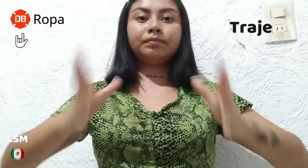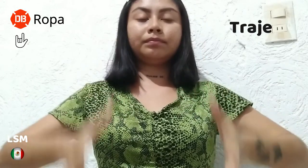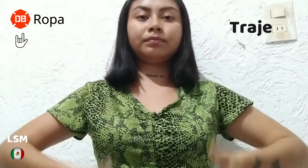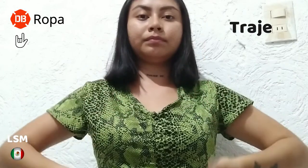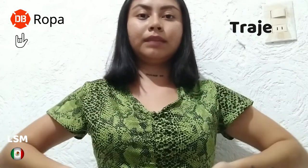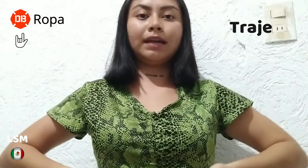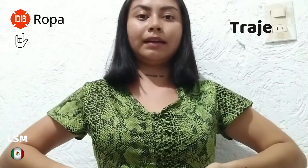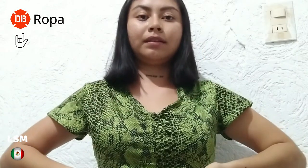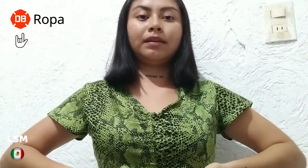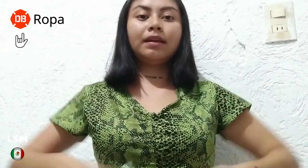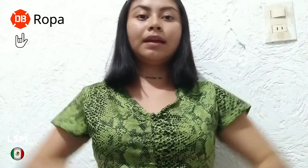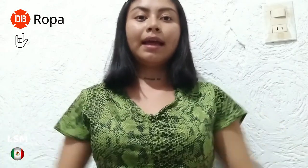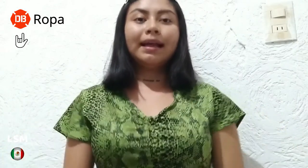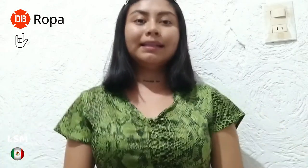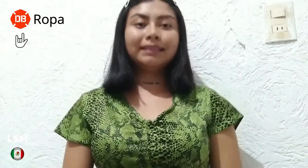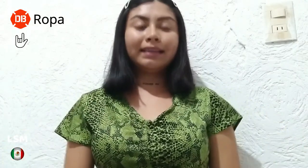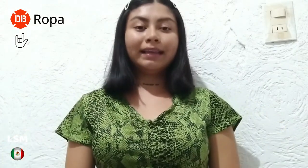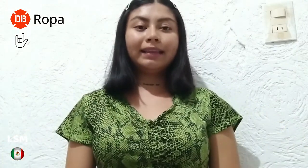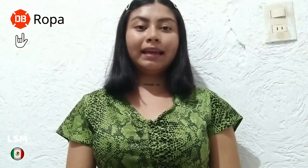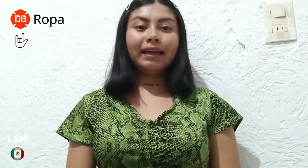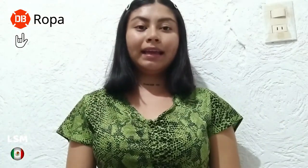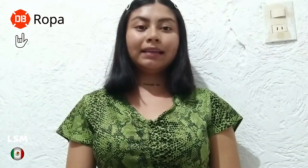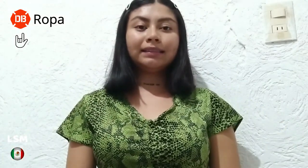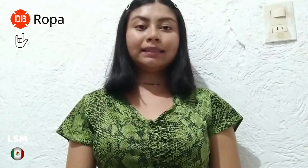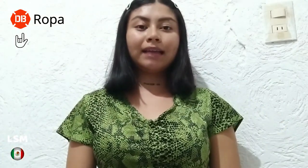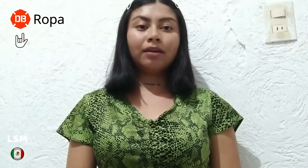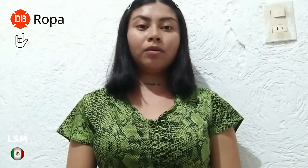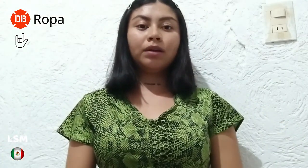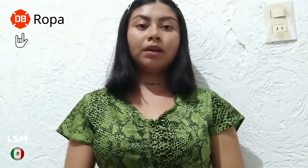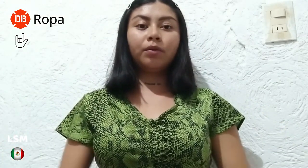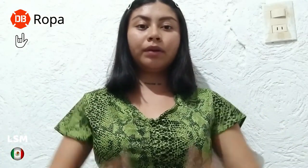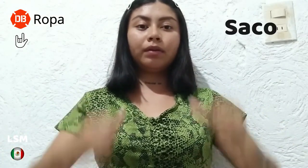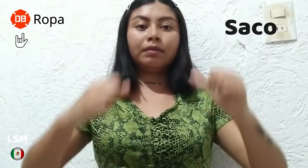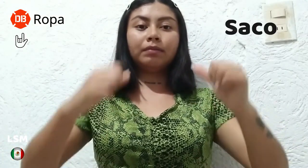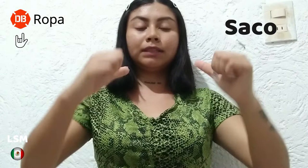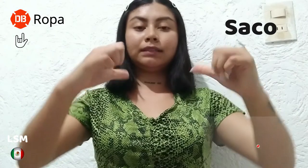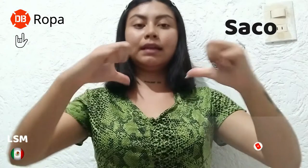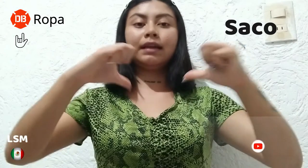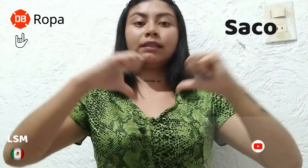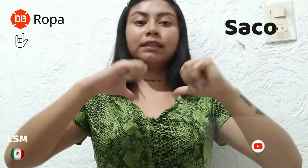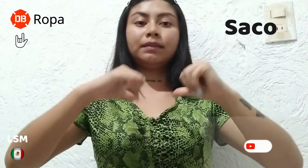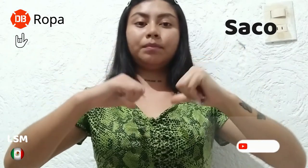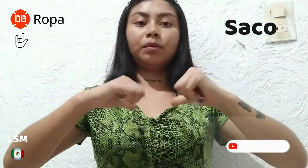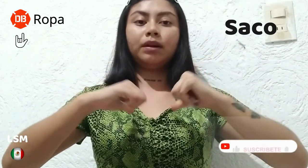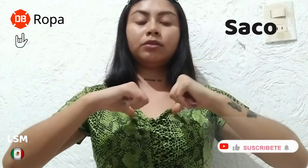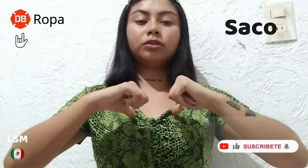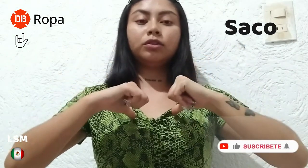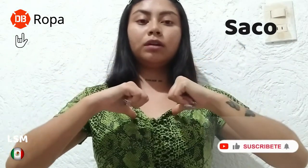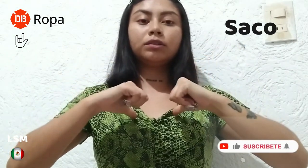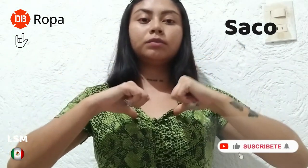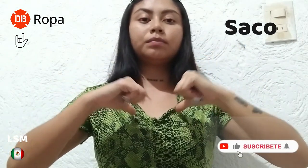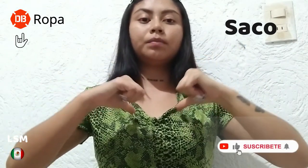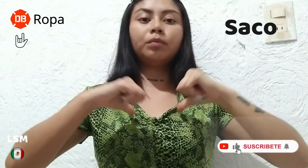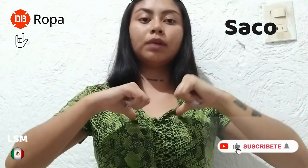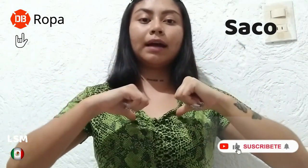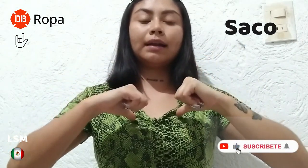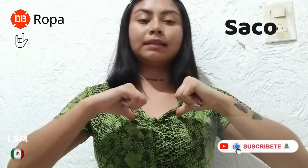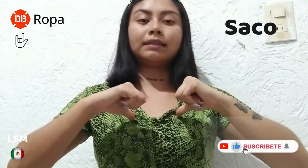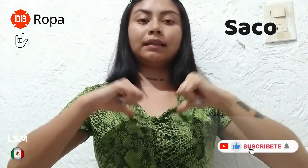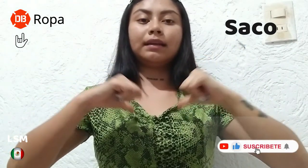Traje. El siguiente es saco y lo único que vamos a hacer es poner nuestros pulgares hacia atrás